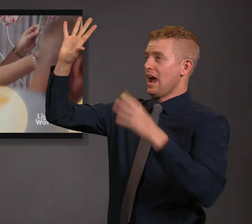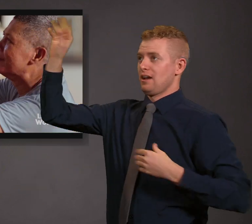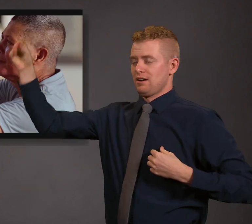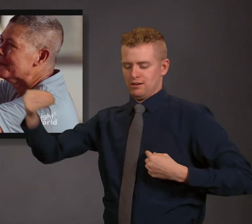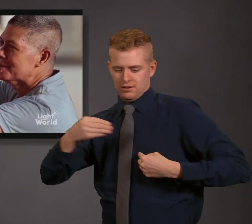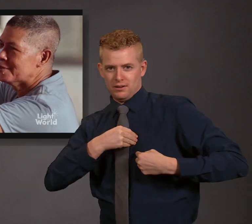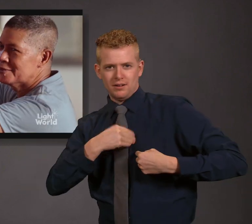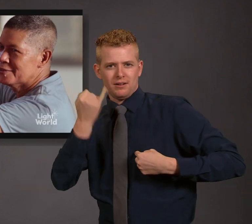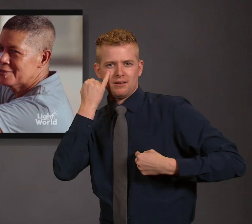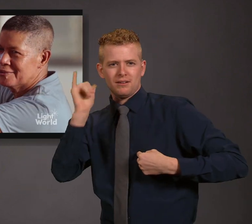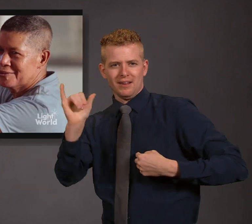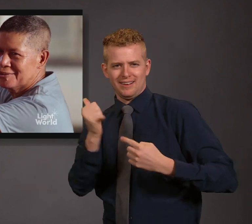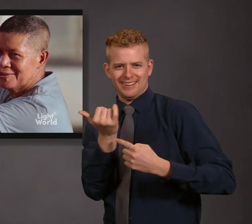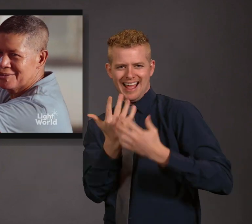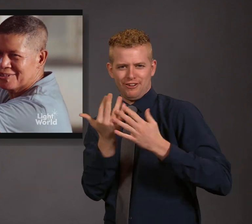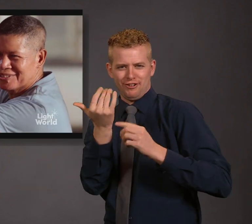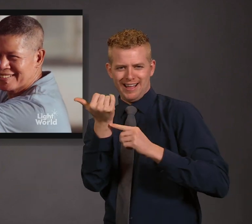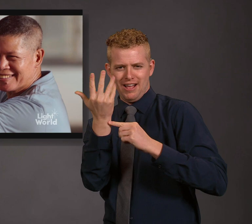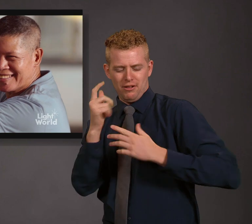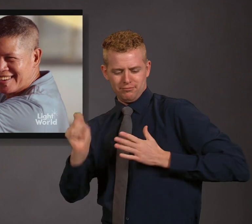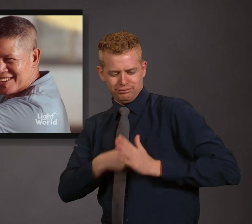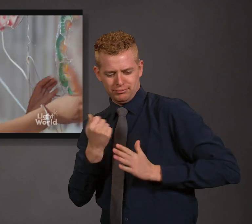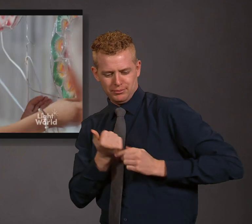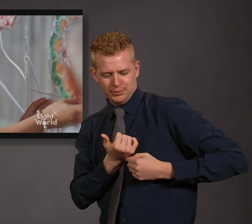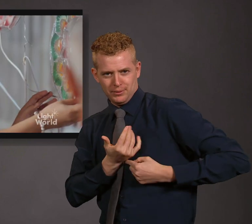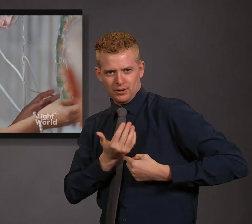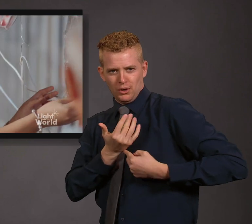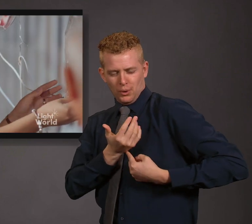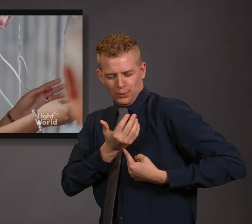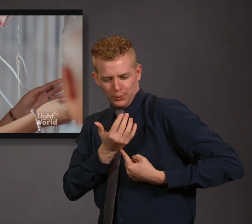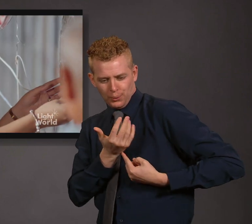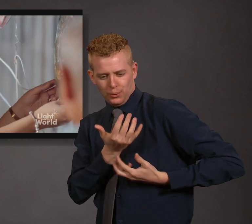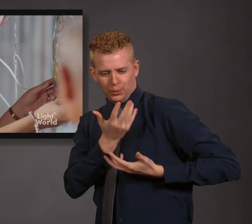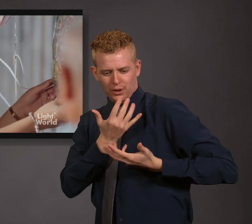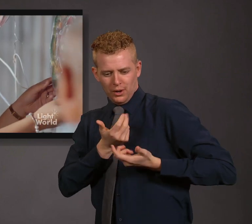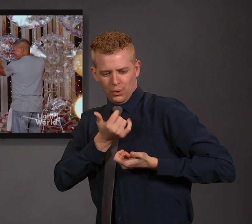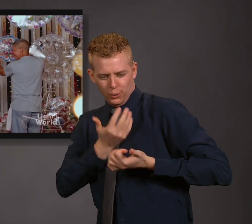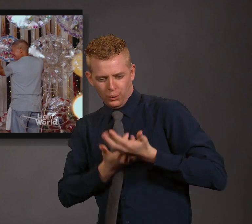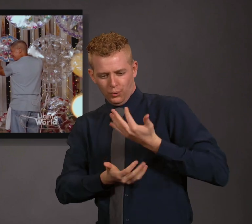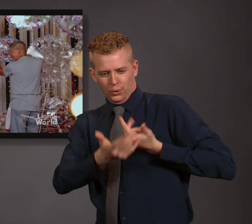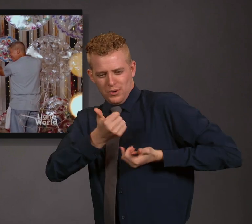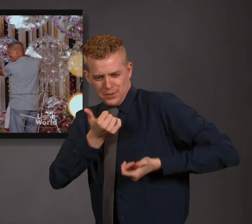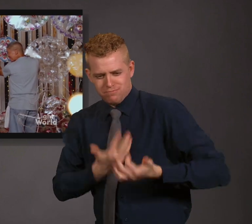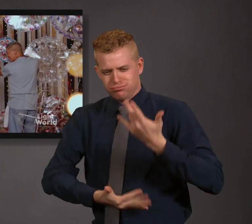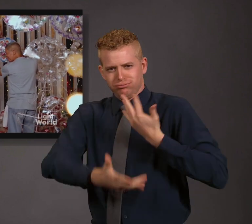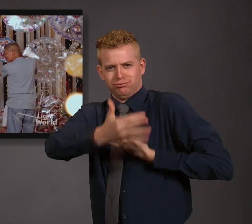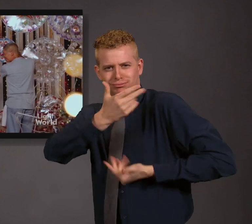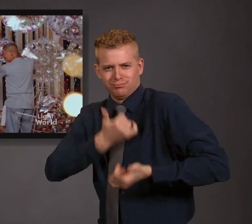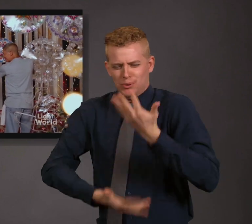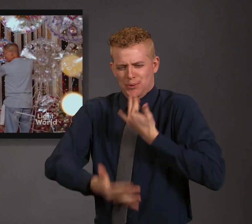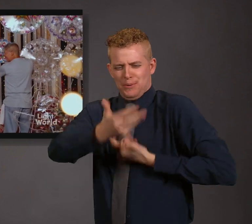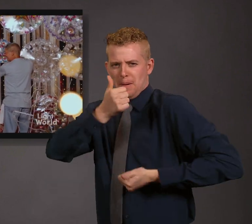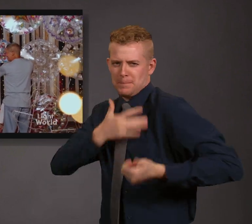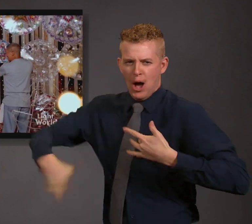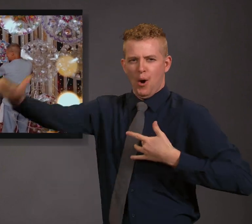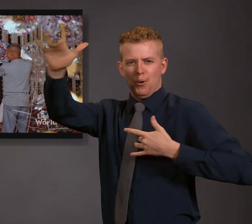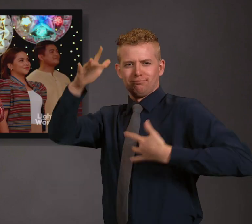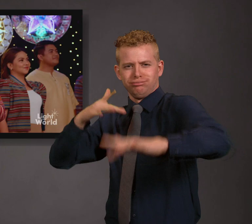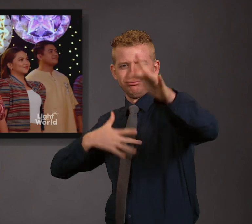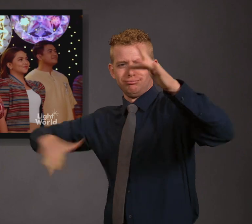Ang ilaw na nagmubula sa